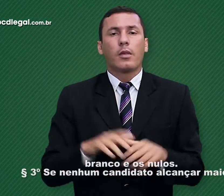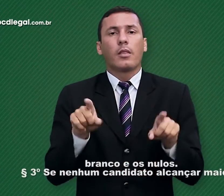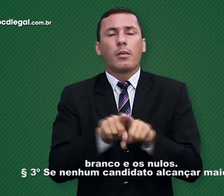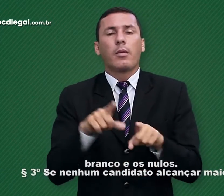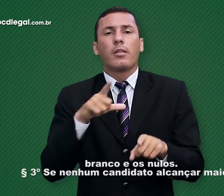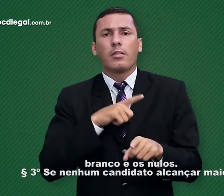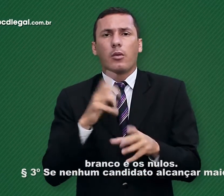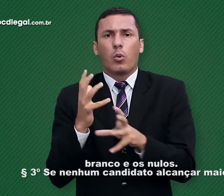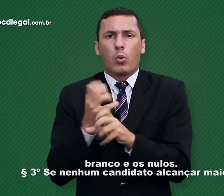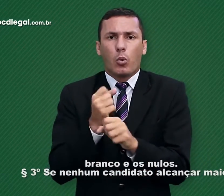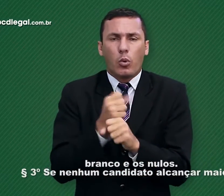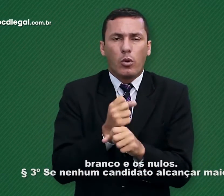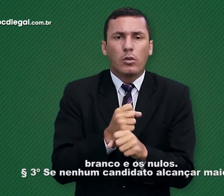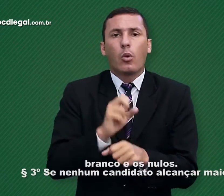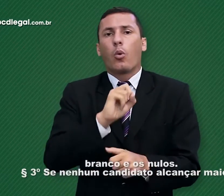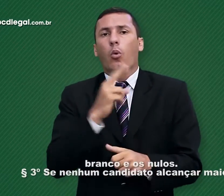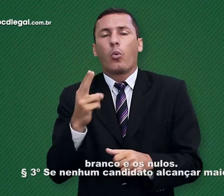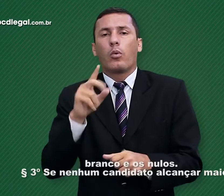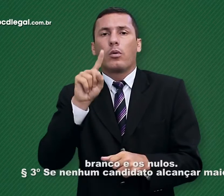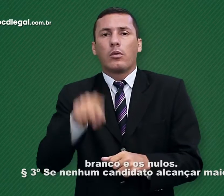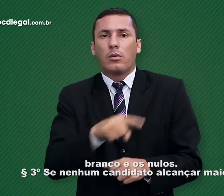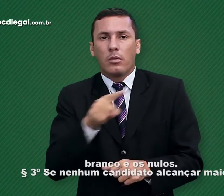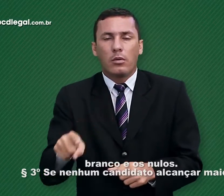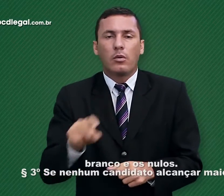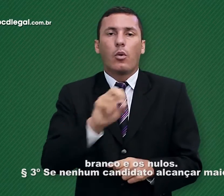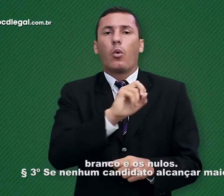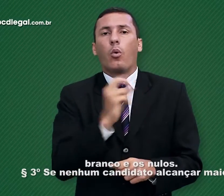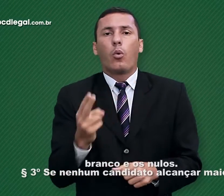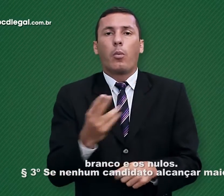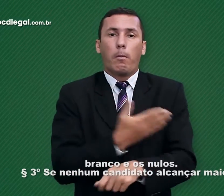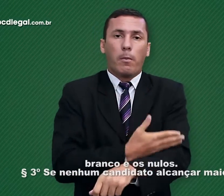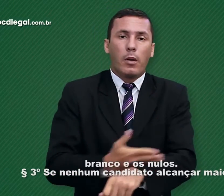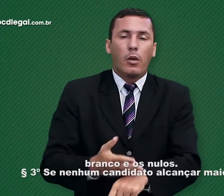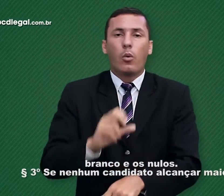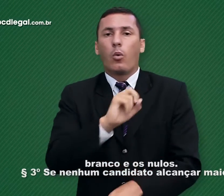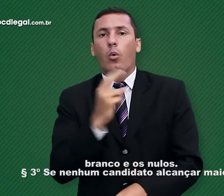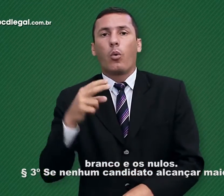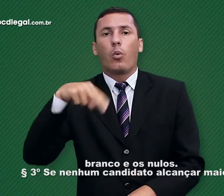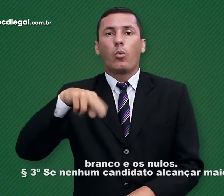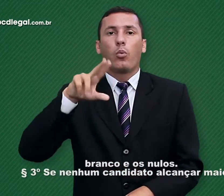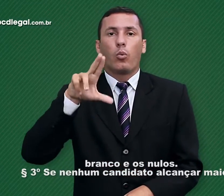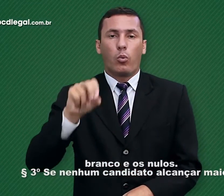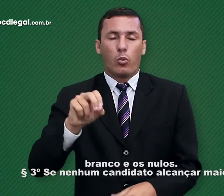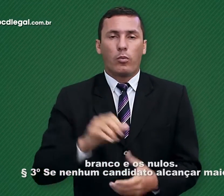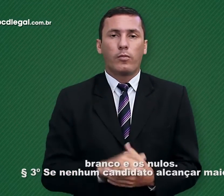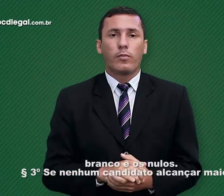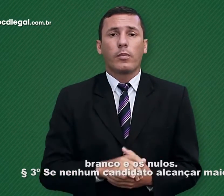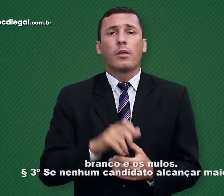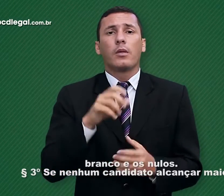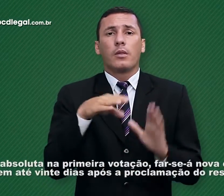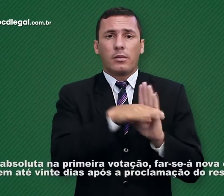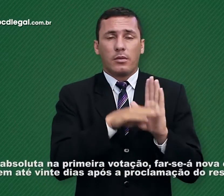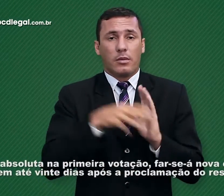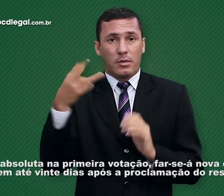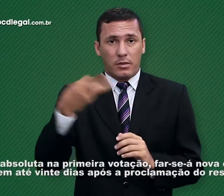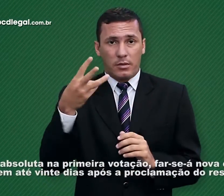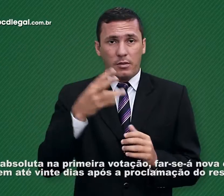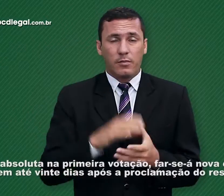os em branco e os nulos. Parágrafo 3º. Se nenhum candidato alcançar maioria absoluta na